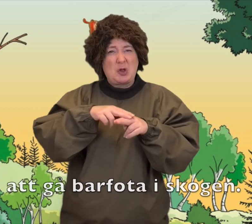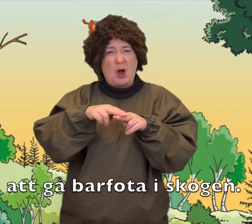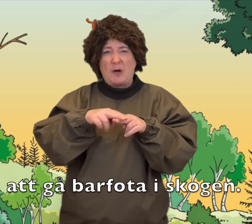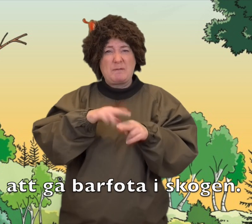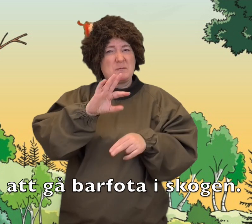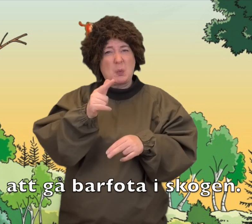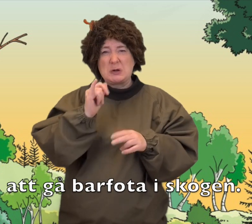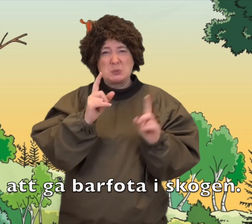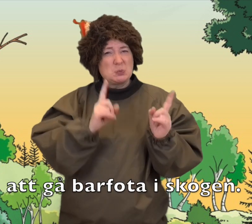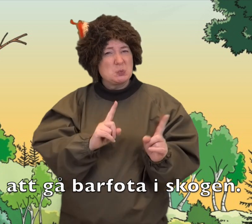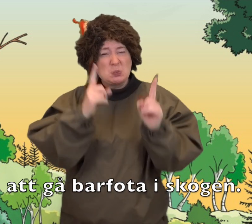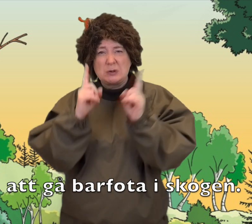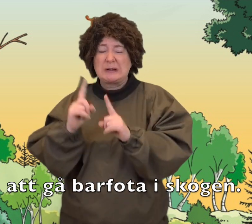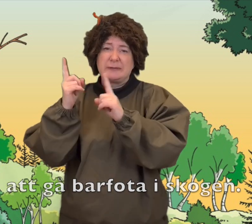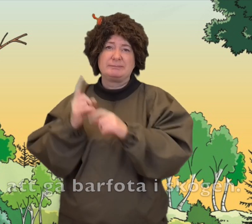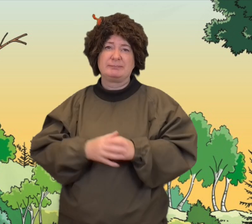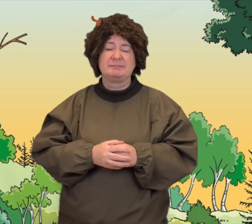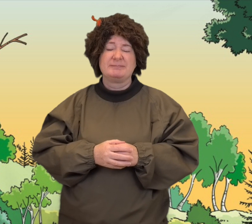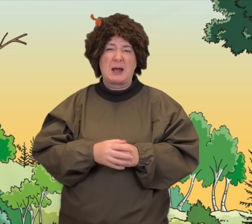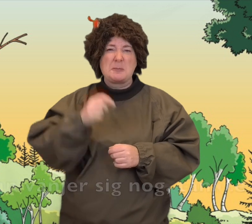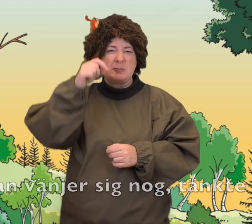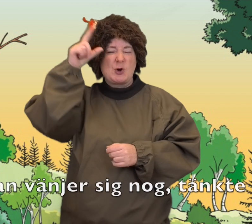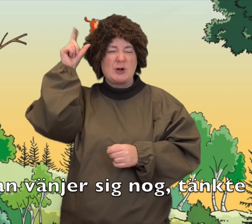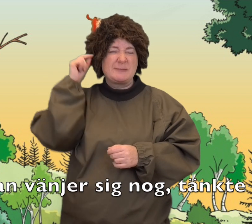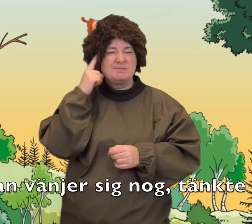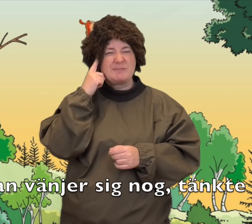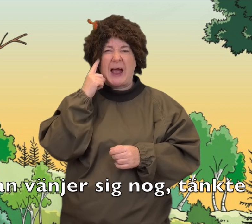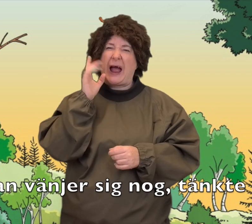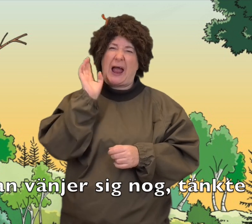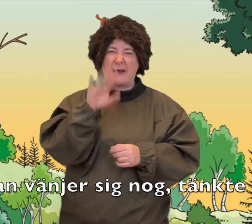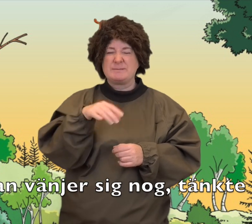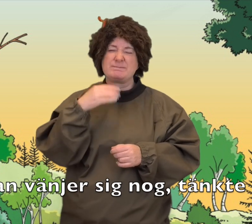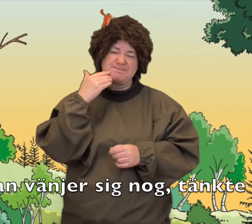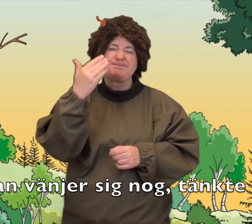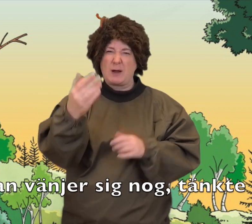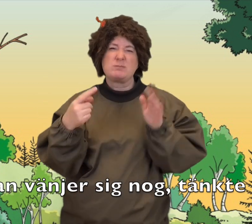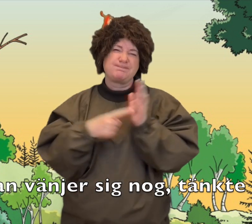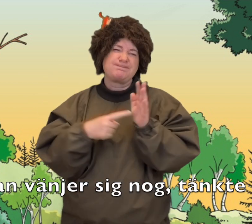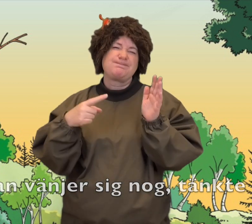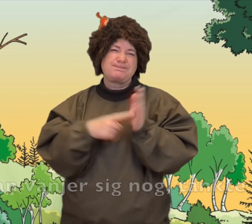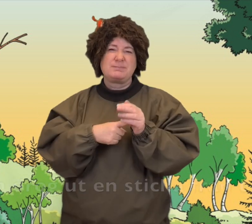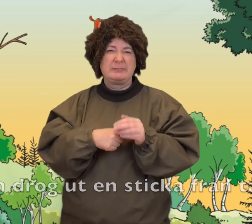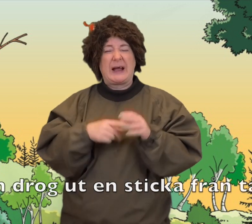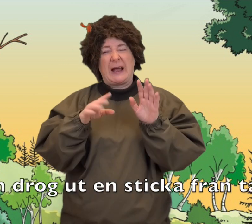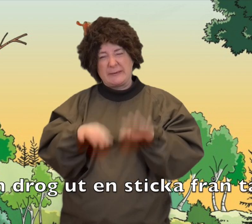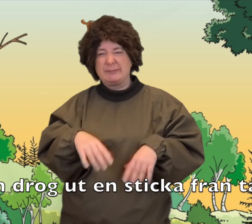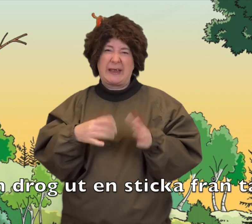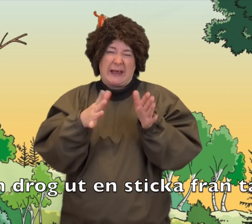gå barfota i skogen. Man vänjer sig nog, tänkte han, och drog ut en